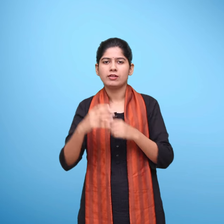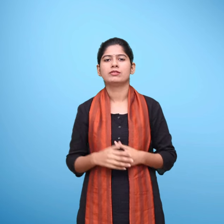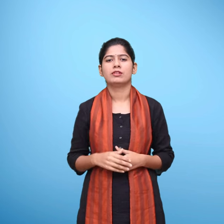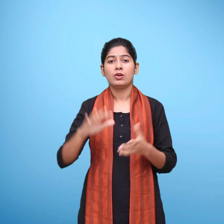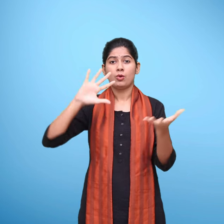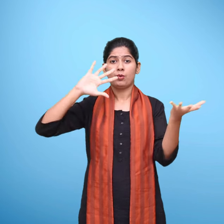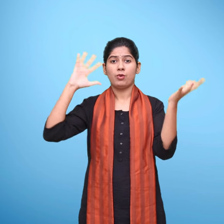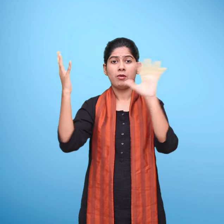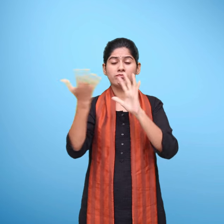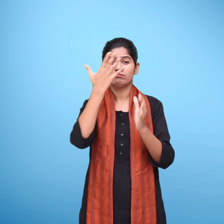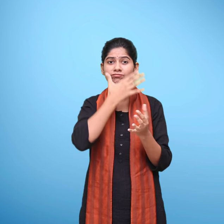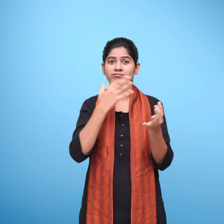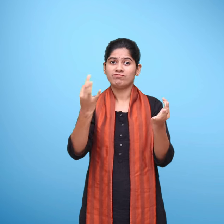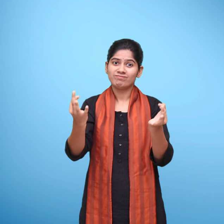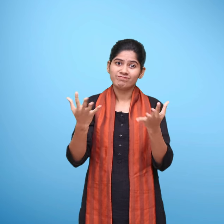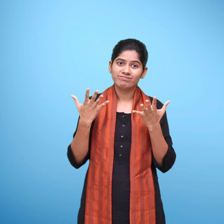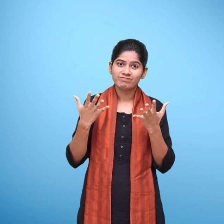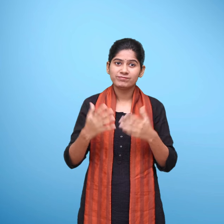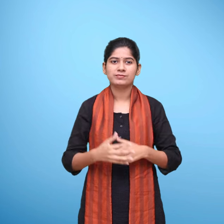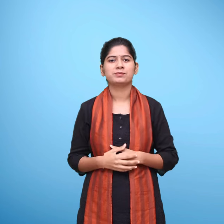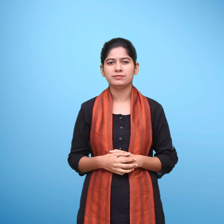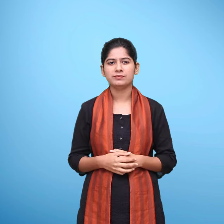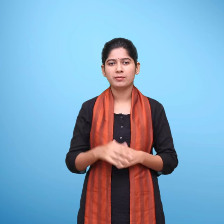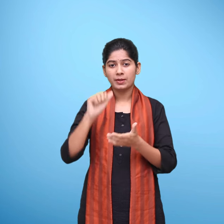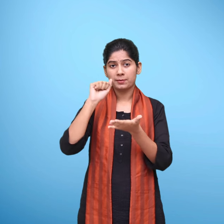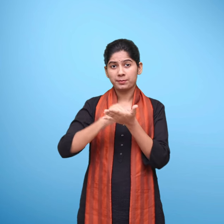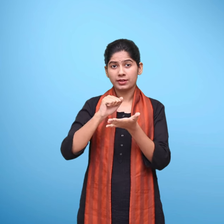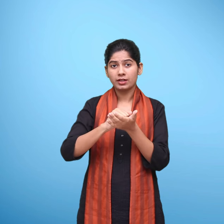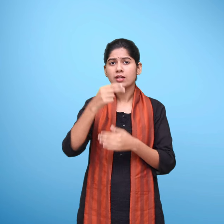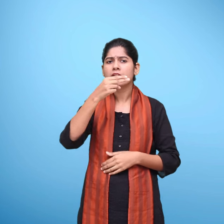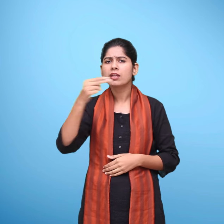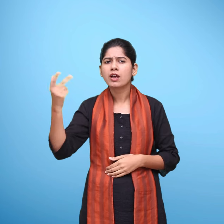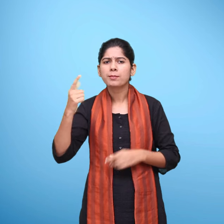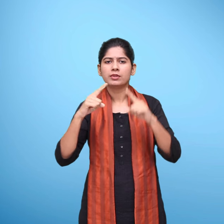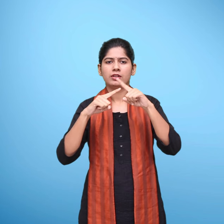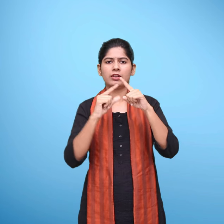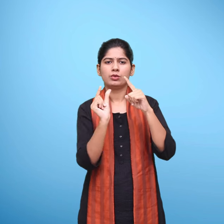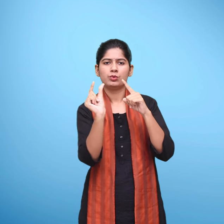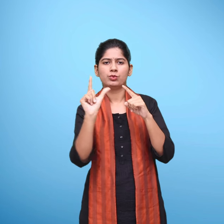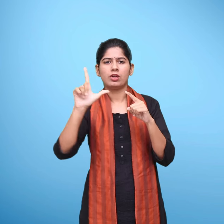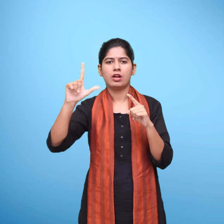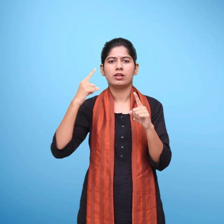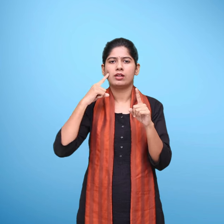कितनी प्यारी है ये दुनिया प्रकाशन तु लिखा प्रकाशन चेन नई